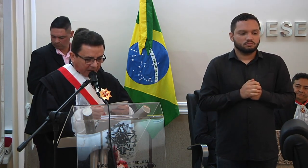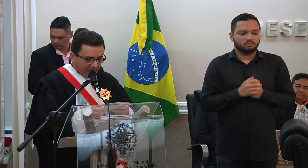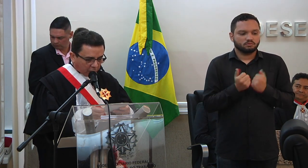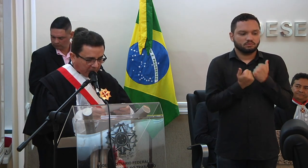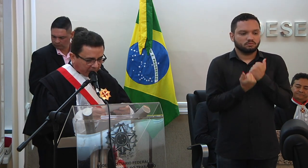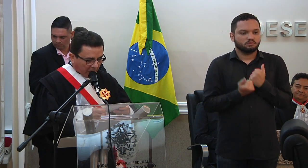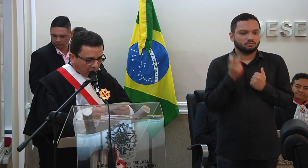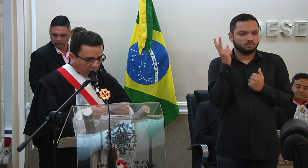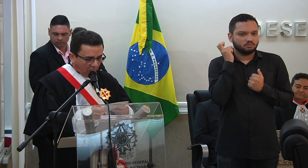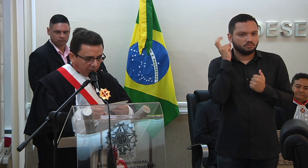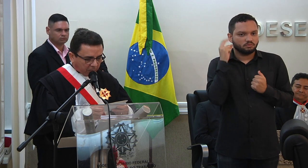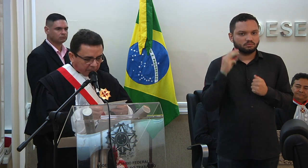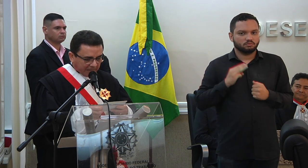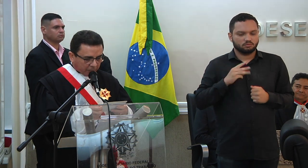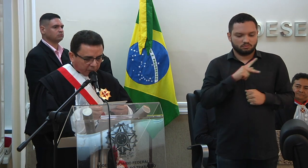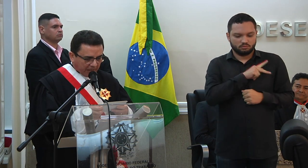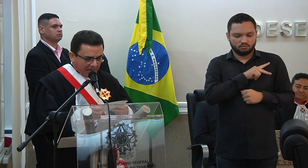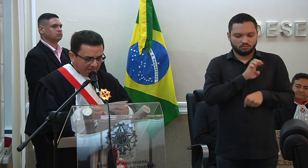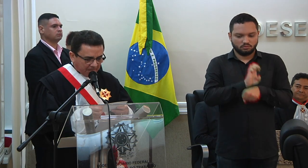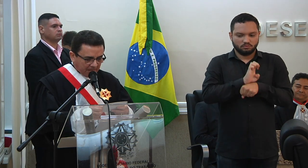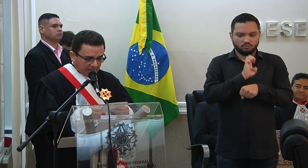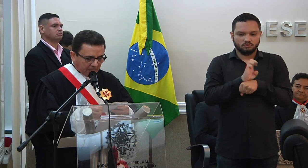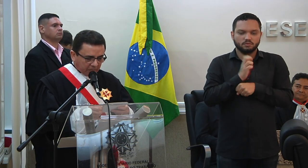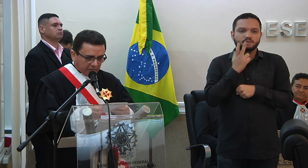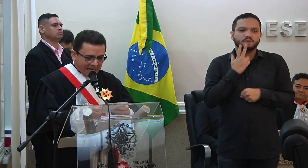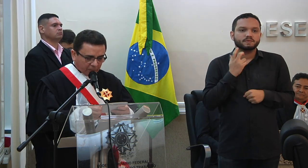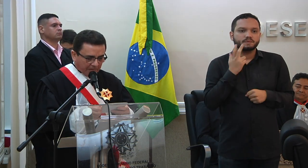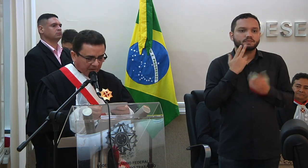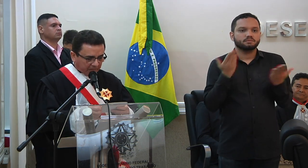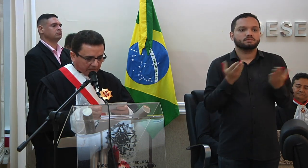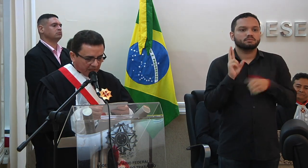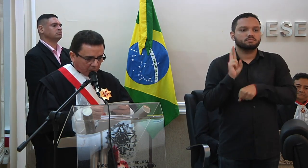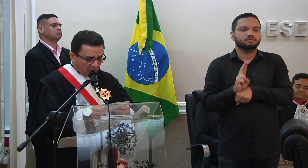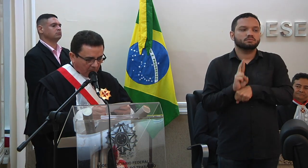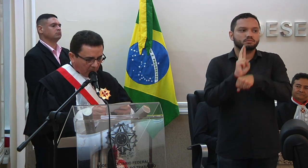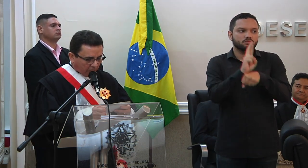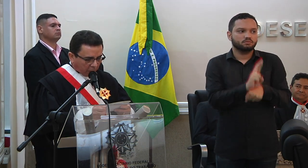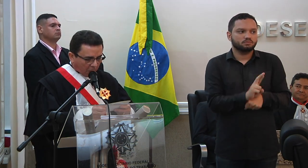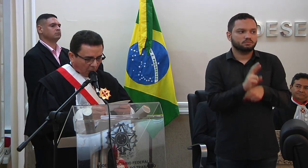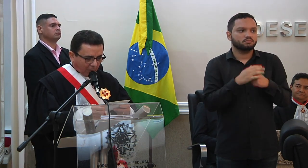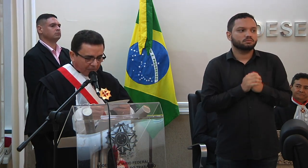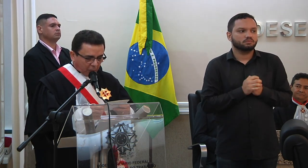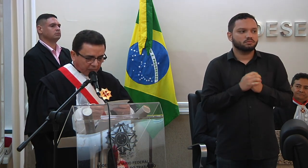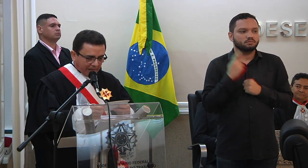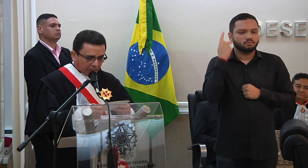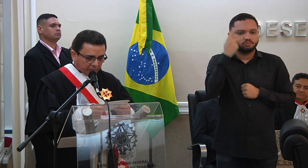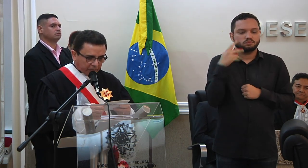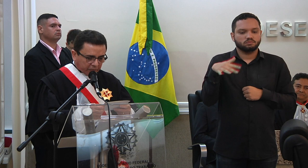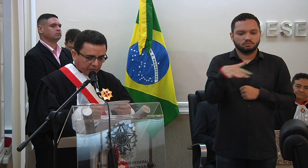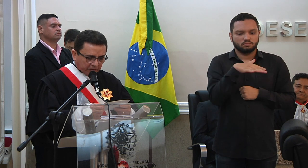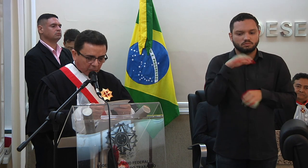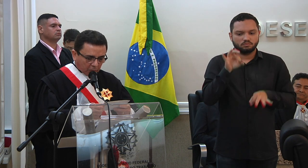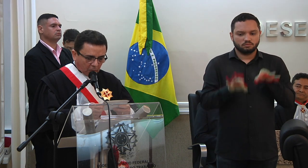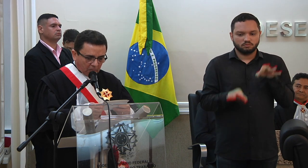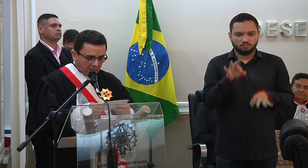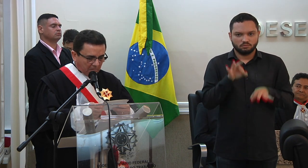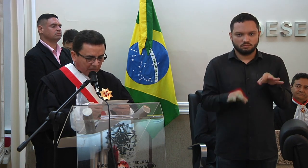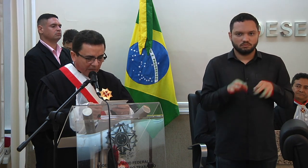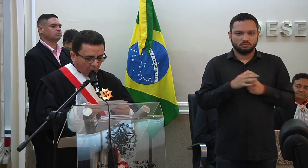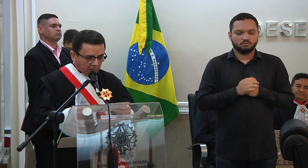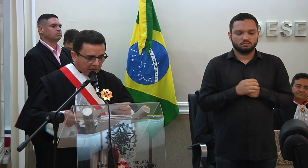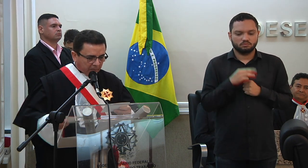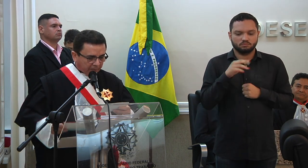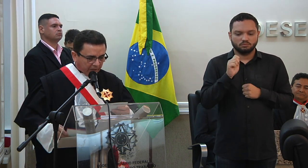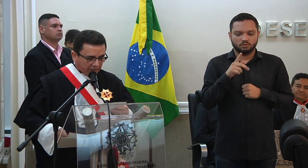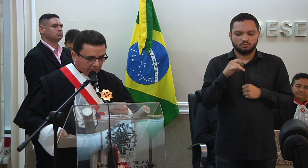vice-ouvidora geral do Ministério Público do Estado do Ceará, neste ato representando o seu procurador geral de justiça, doutor